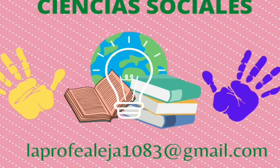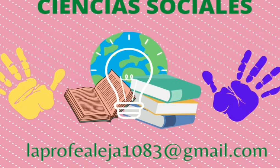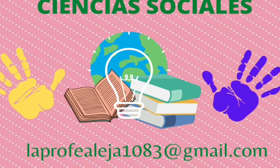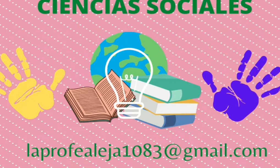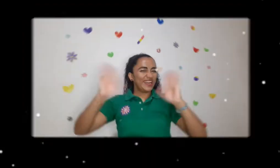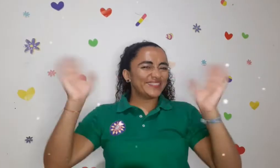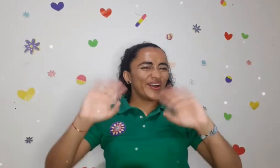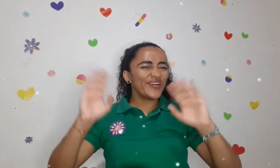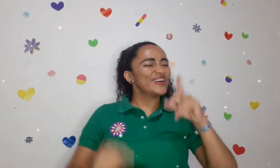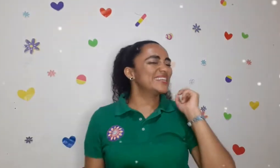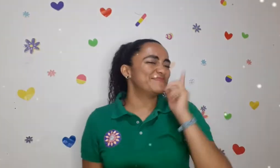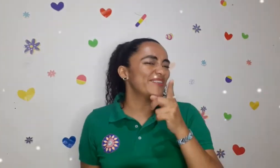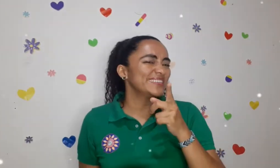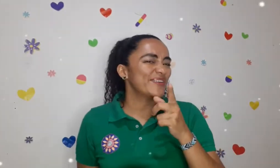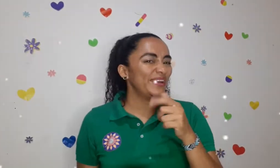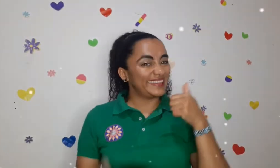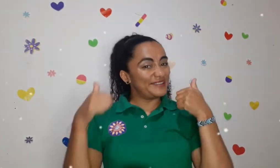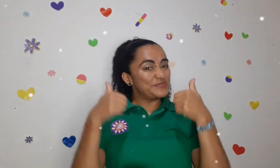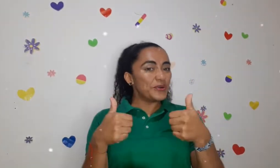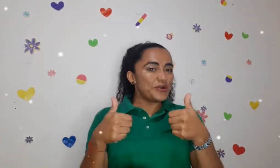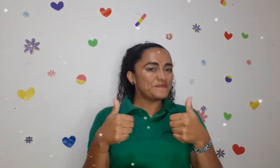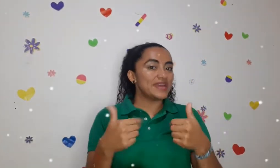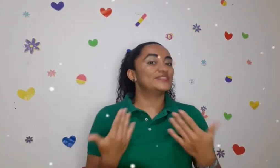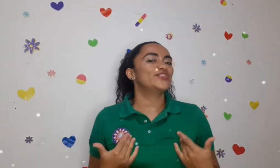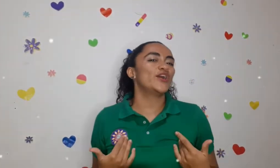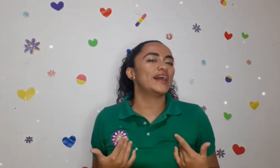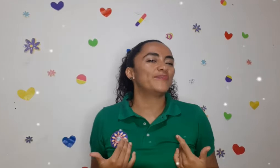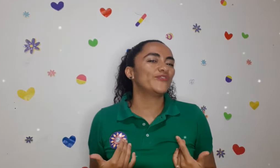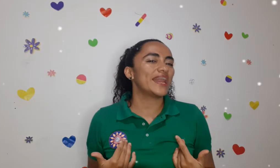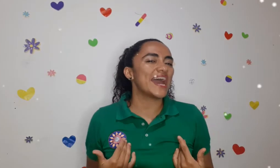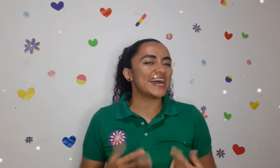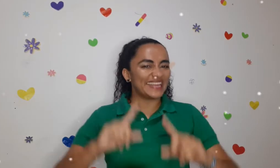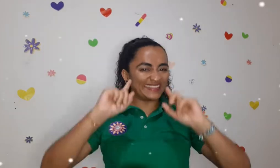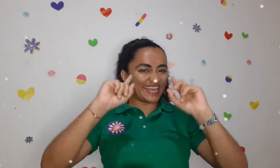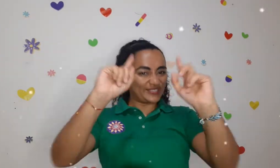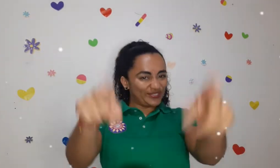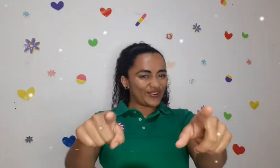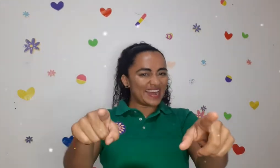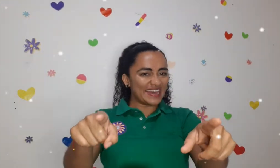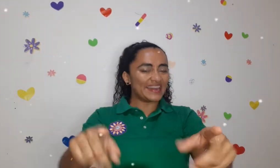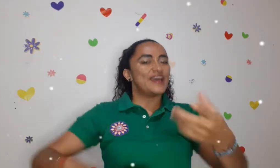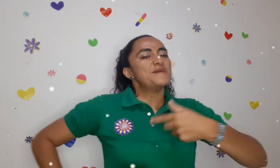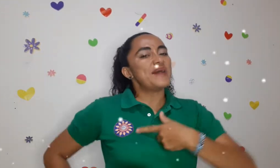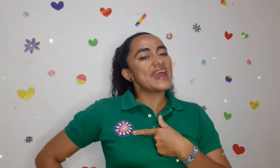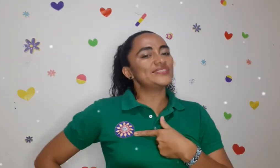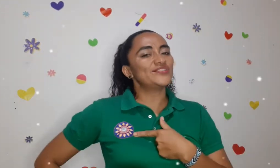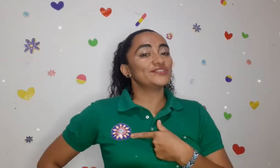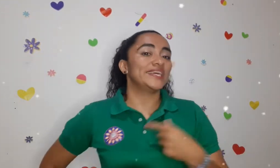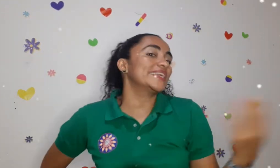Hola a todos, espero que se encuentren muy bien. Soy la propia Alejandra de su canal Maestros y